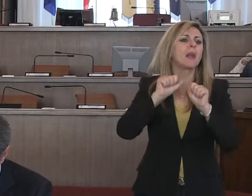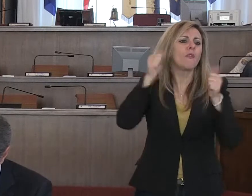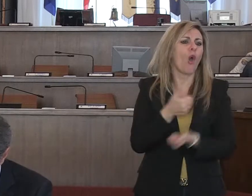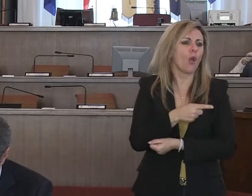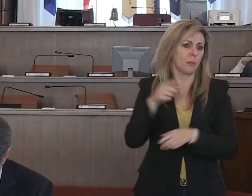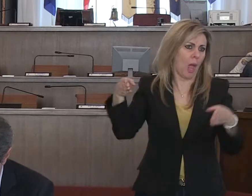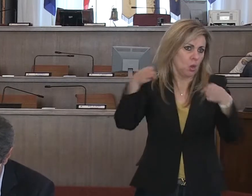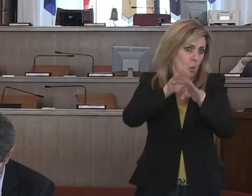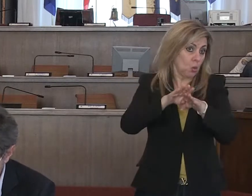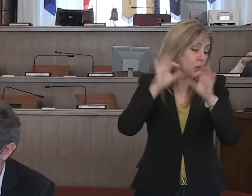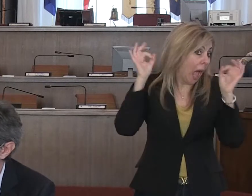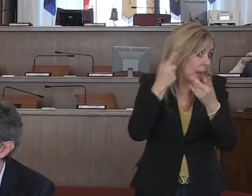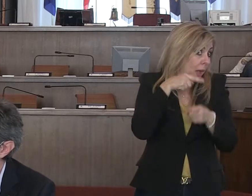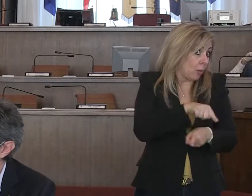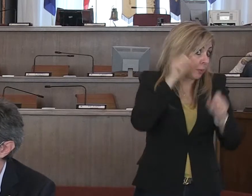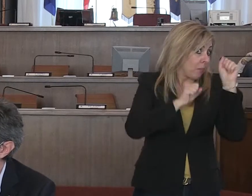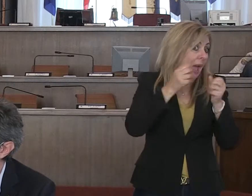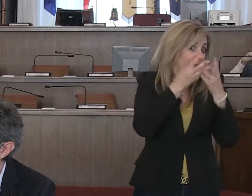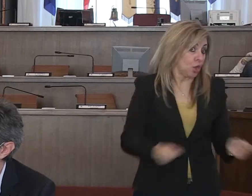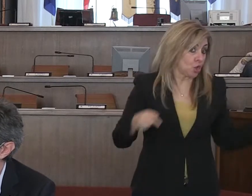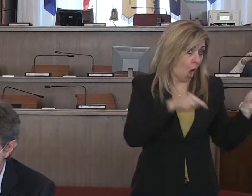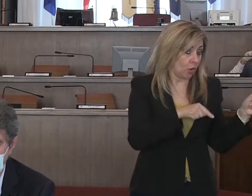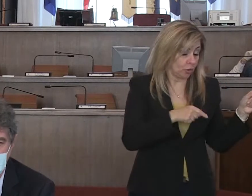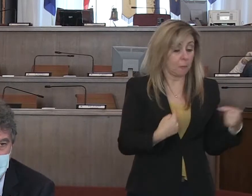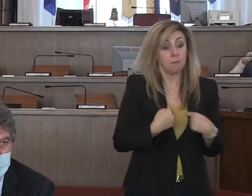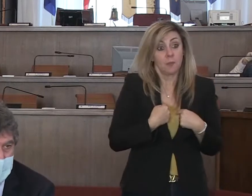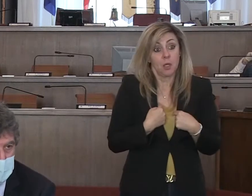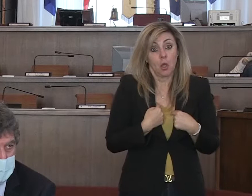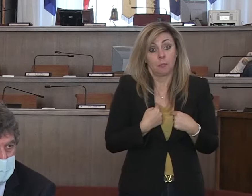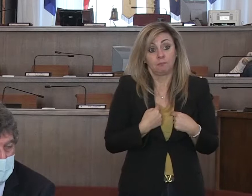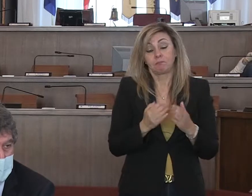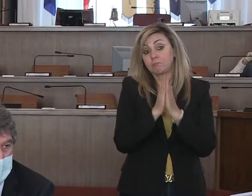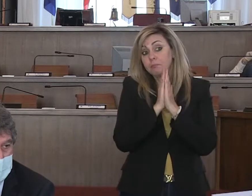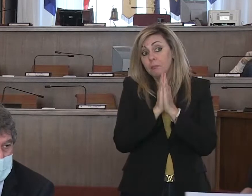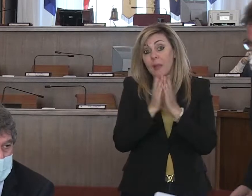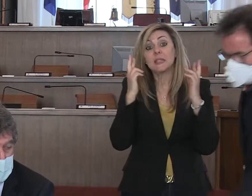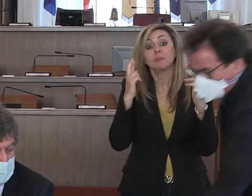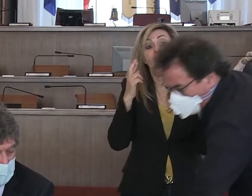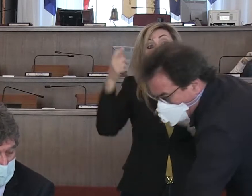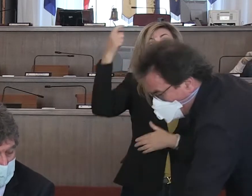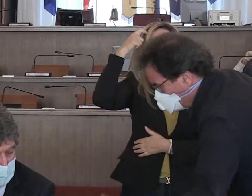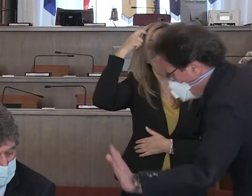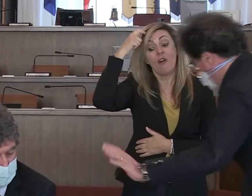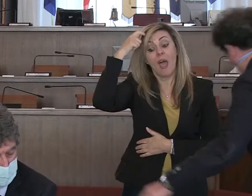risolta. Io spero che il Governo